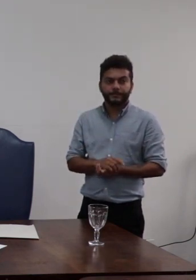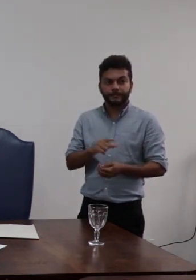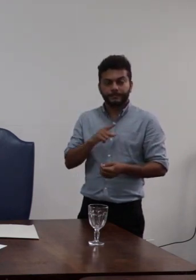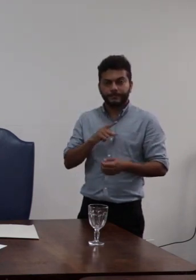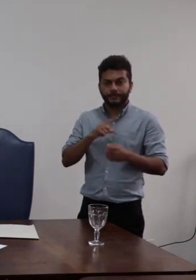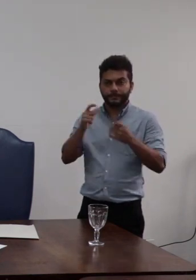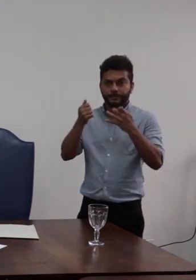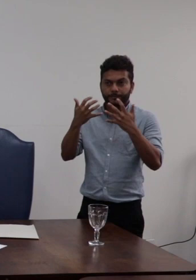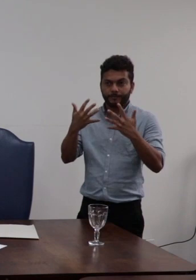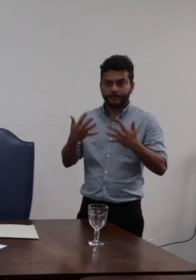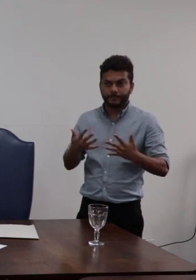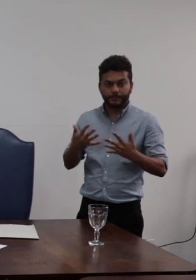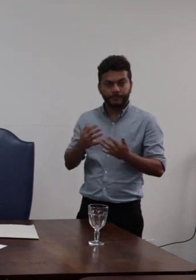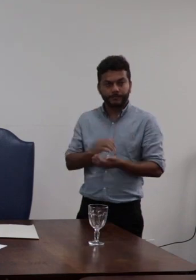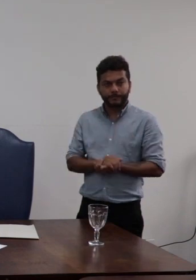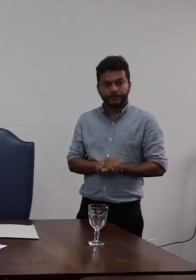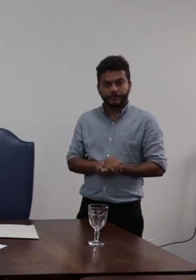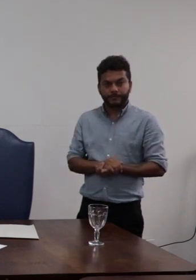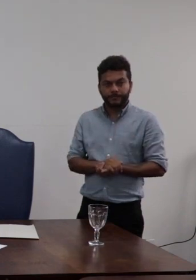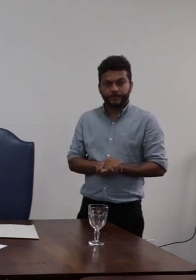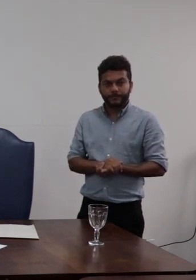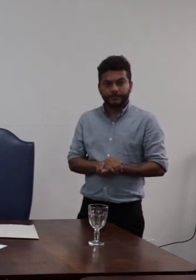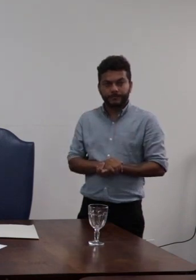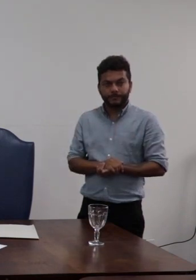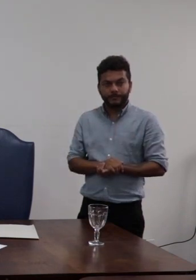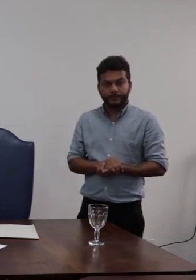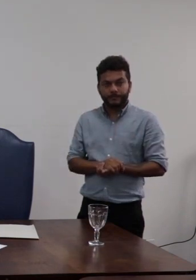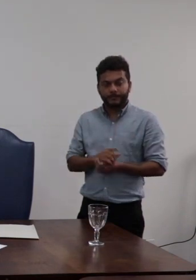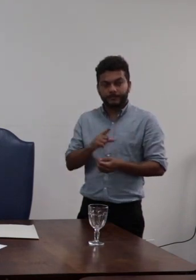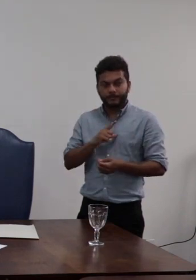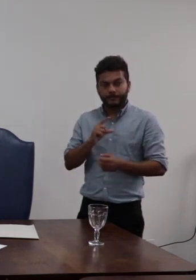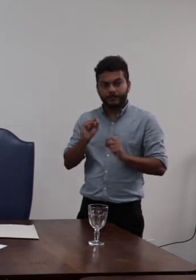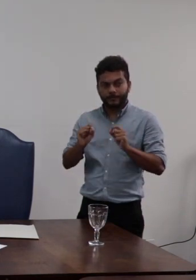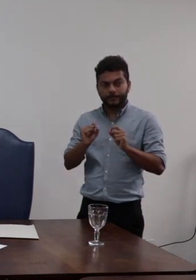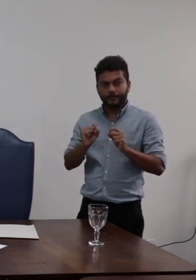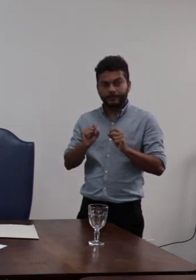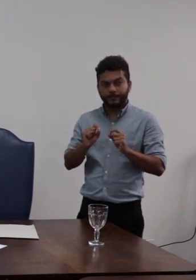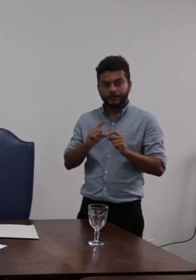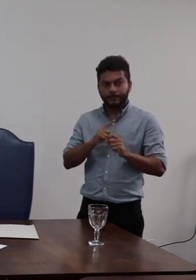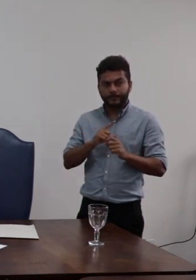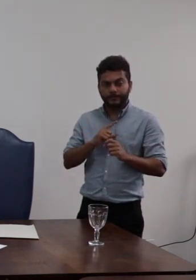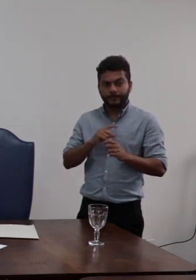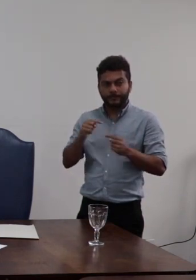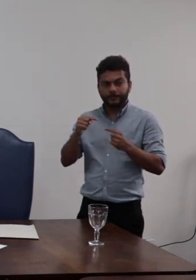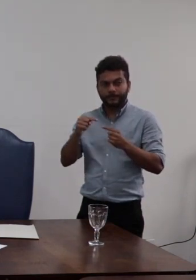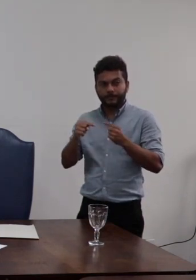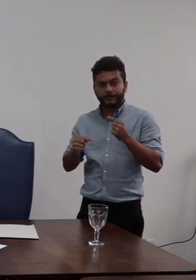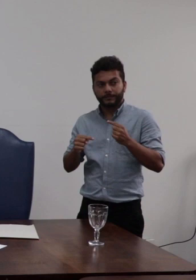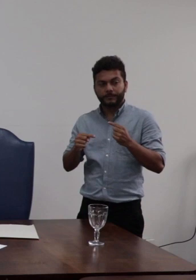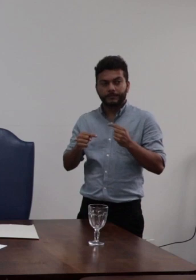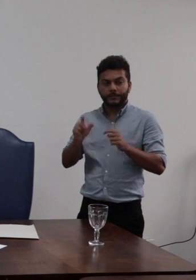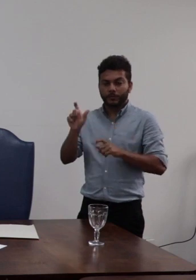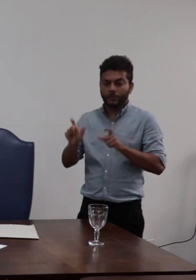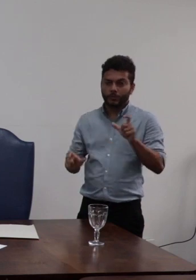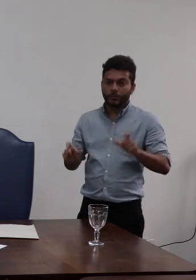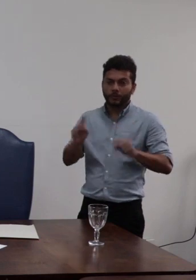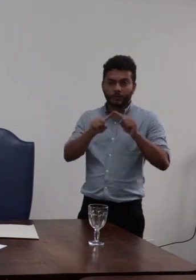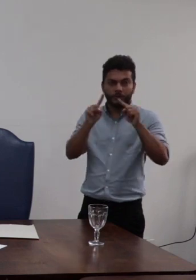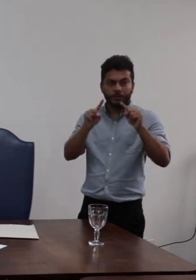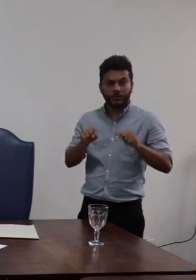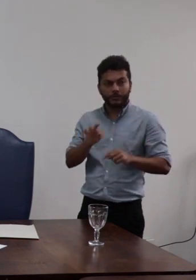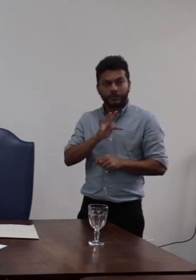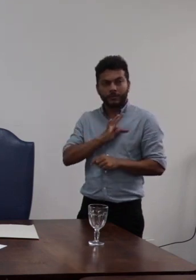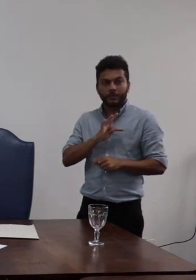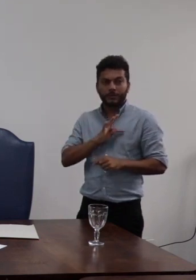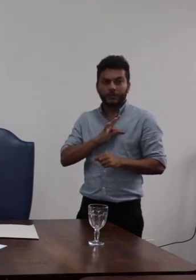ponto específico que trata de empate entre dois colegas técnicos administrativos de educação da PNB e a nossa